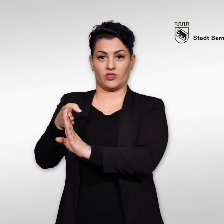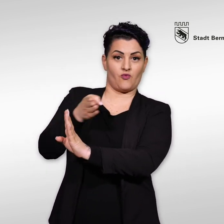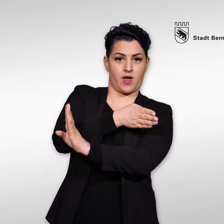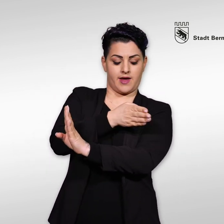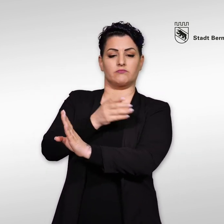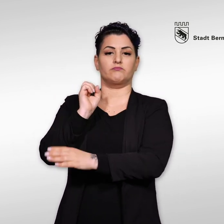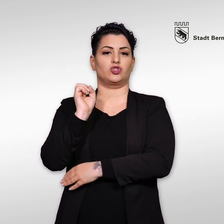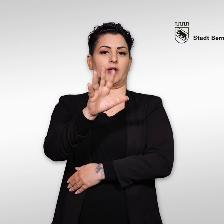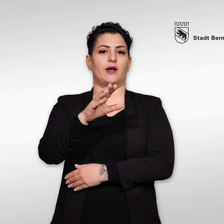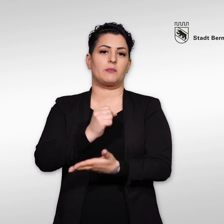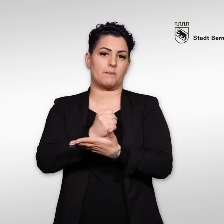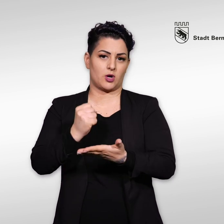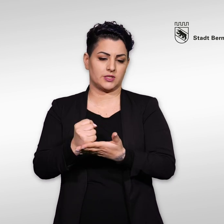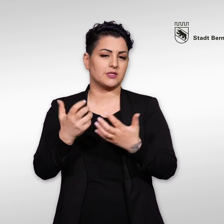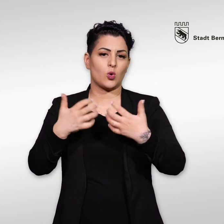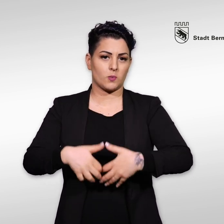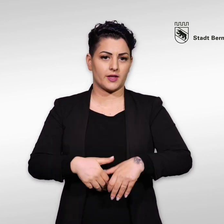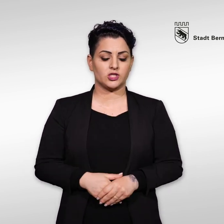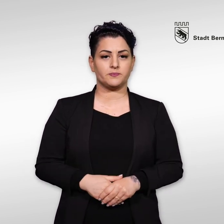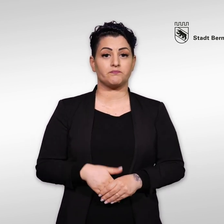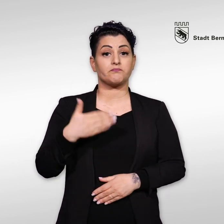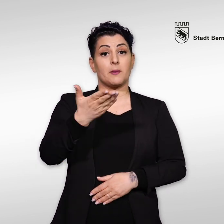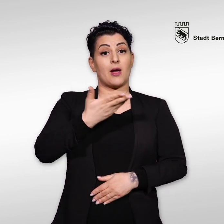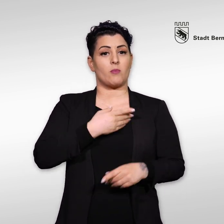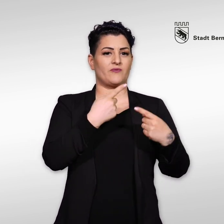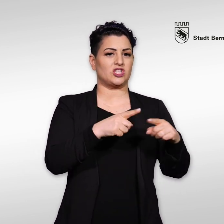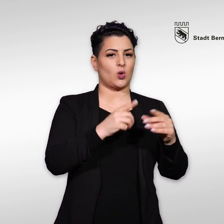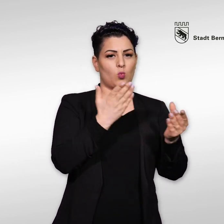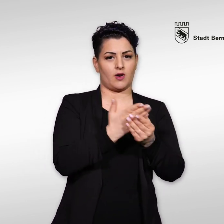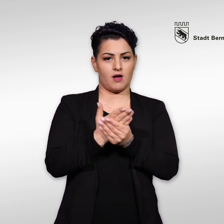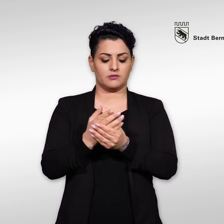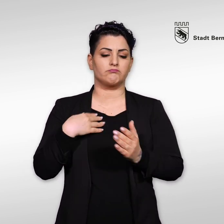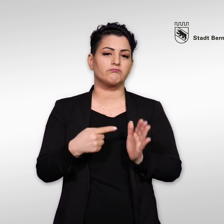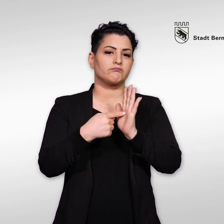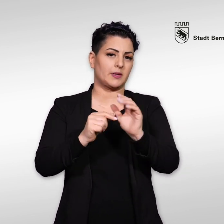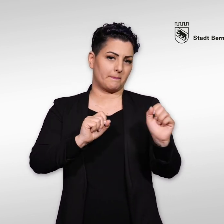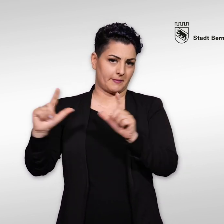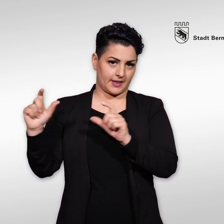Abstimmung automatisch per Post zu. Sie erhalten folgende Unterlagen.